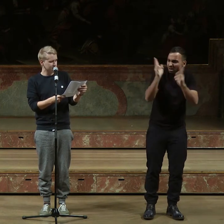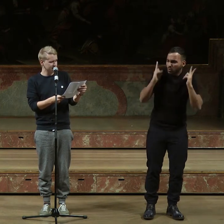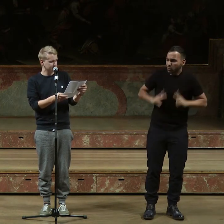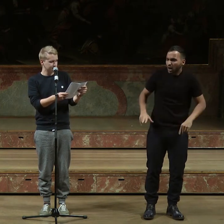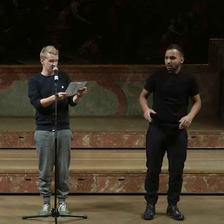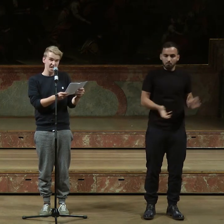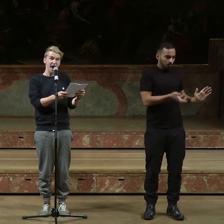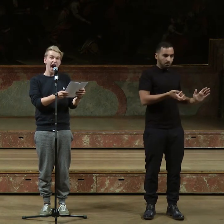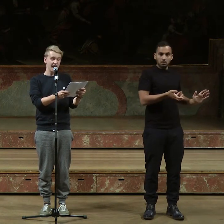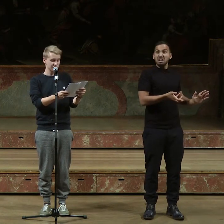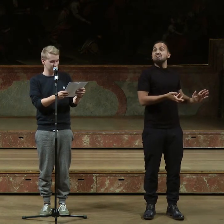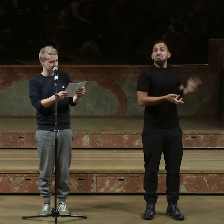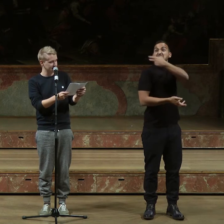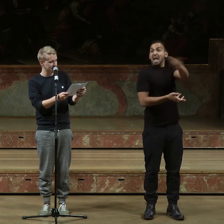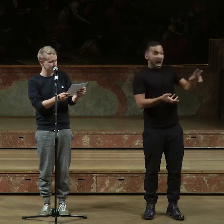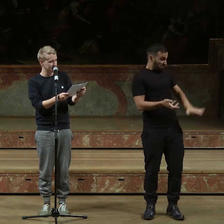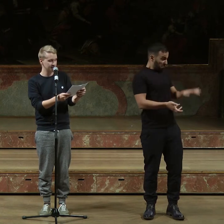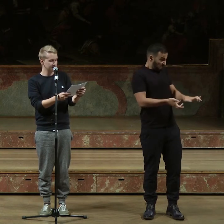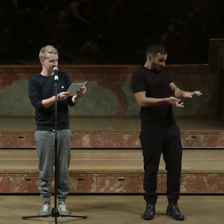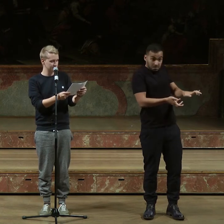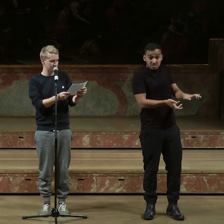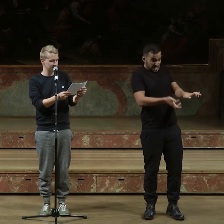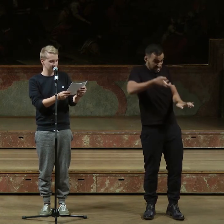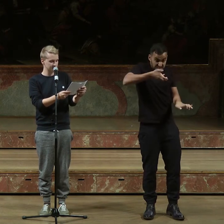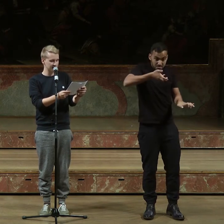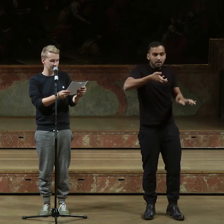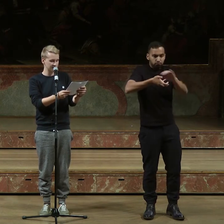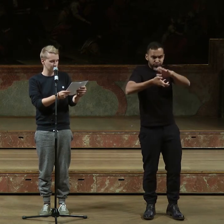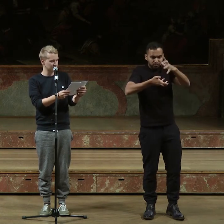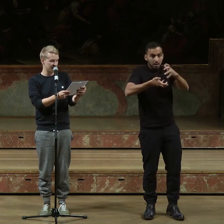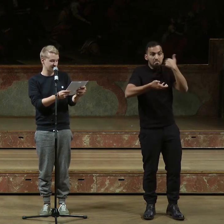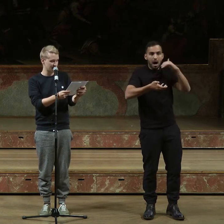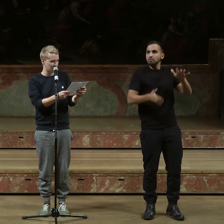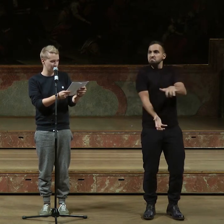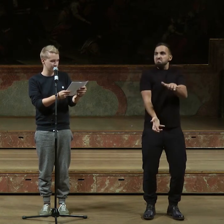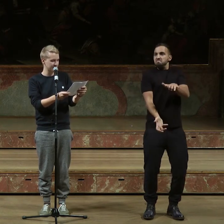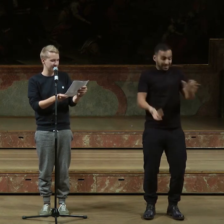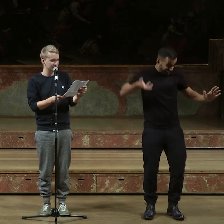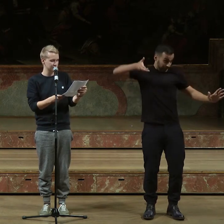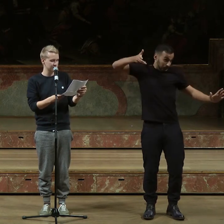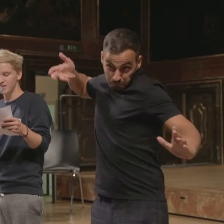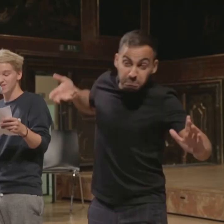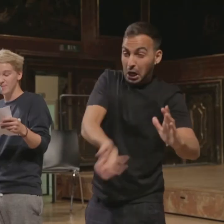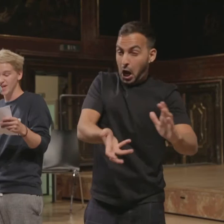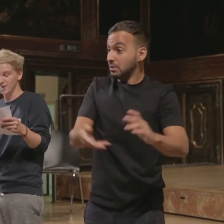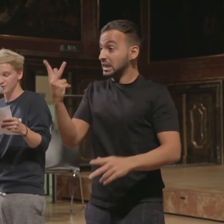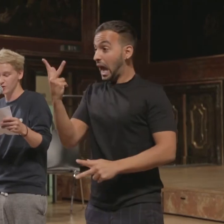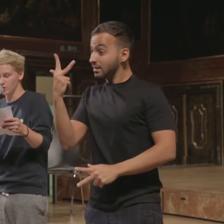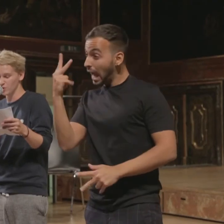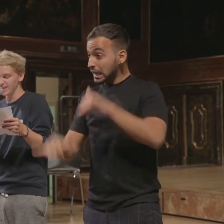Bett. Niemals, schrie Tante Anke. In diesem Moment riss mir Kepler den Mund gewaltsam auf und meine Tante stopfte mir die gesamte Hand voll Globuli in